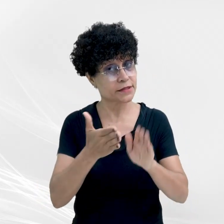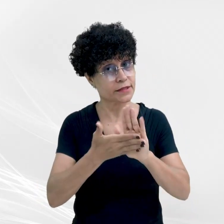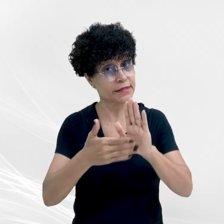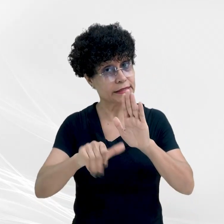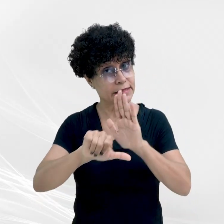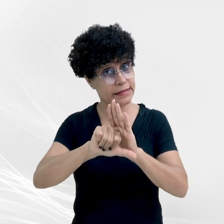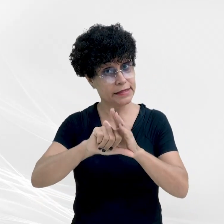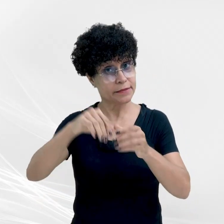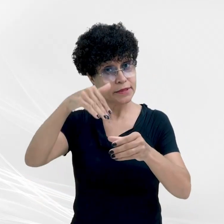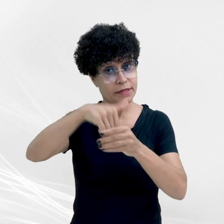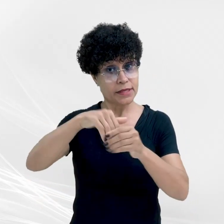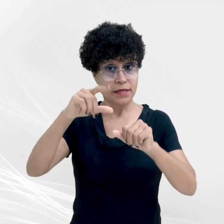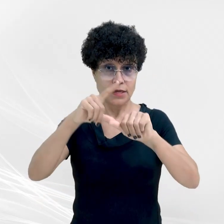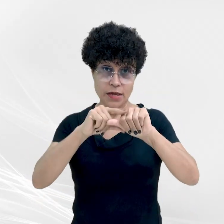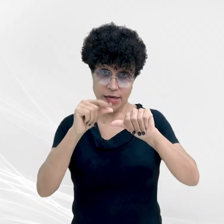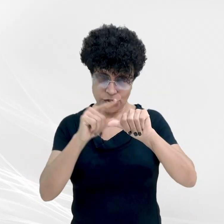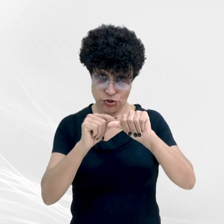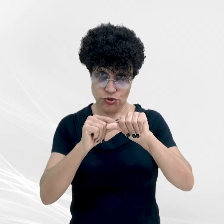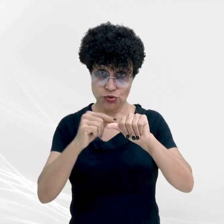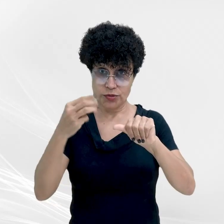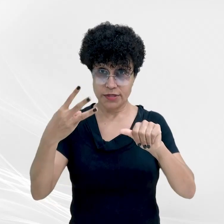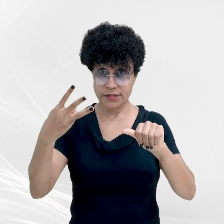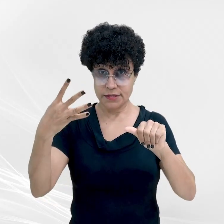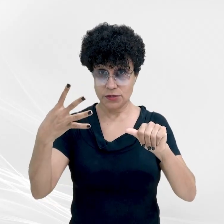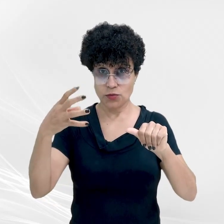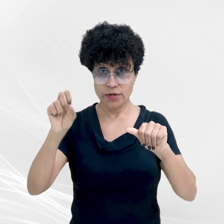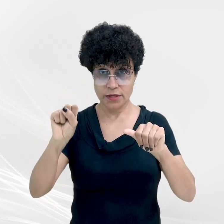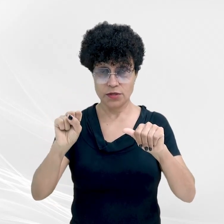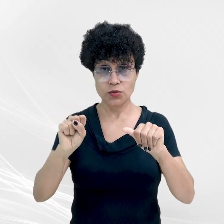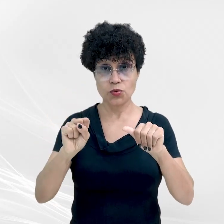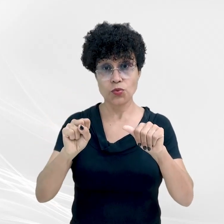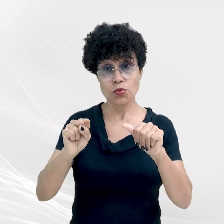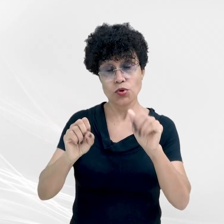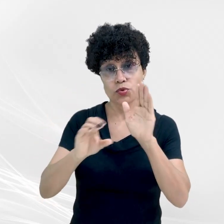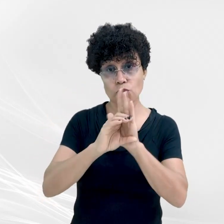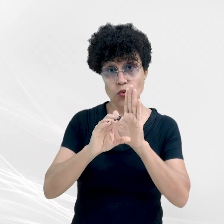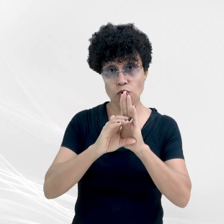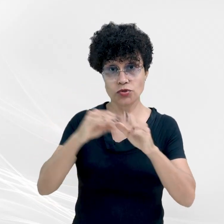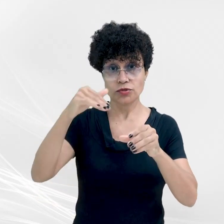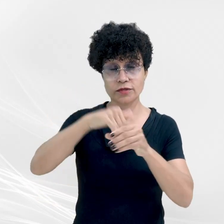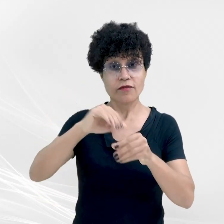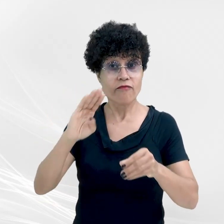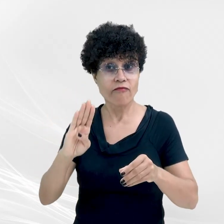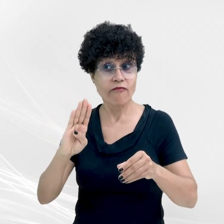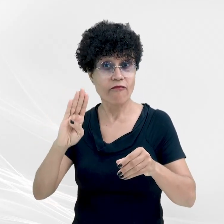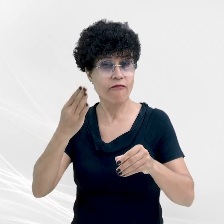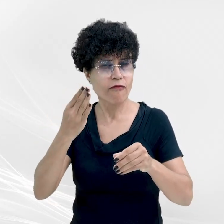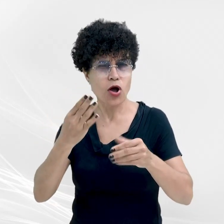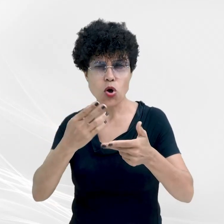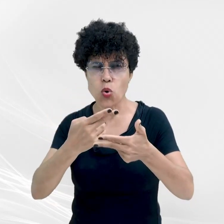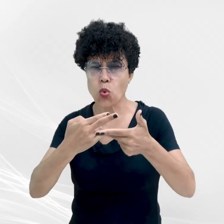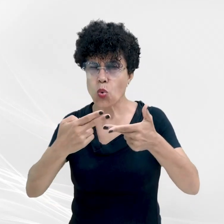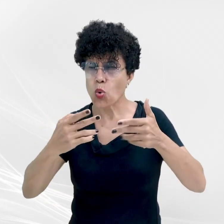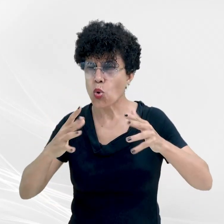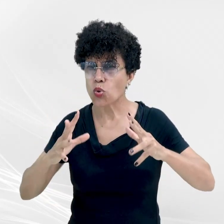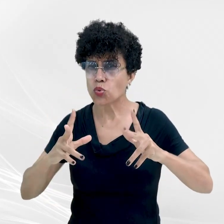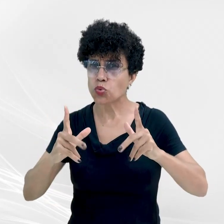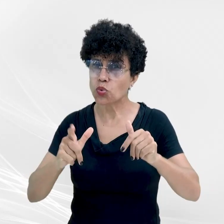eleitoral previsto no artigo 348 do Código Eleitoral, falsificando no todo ou em parte